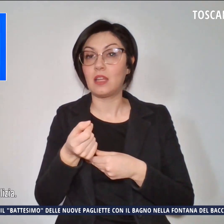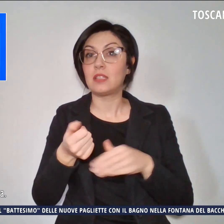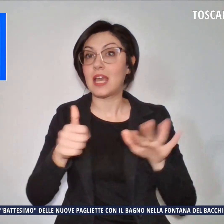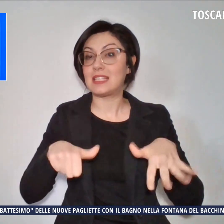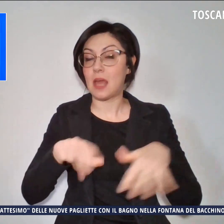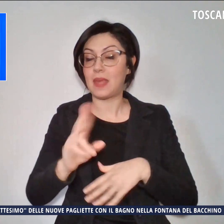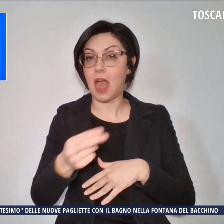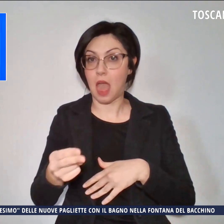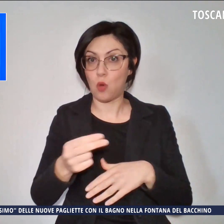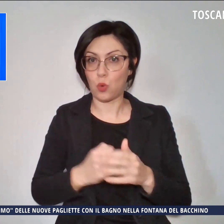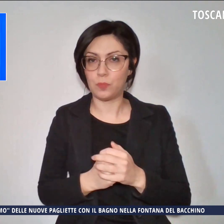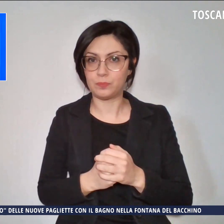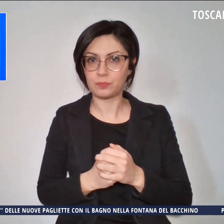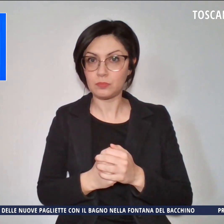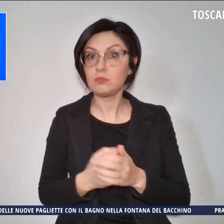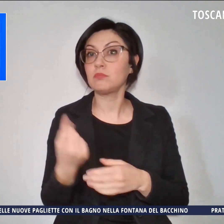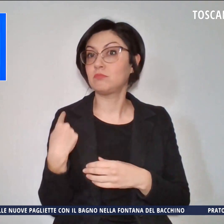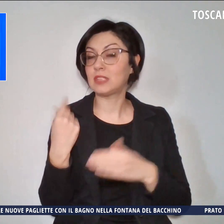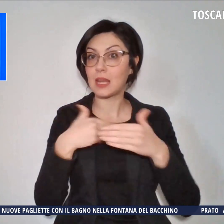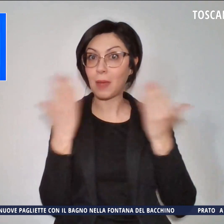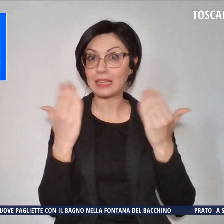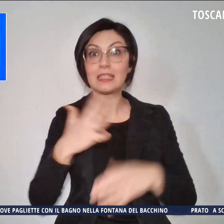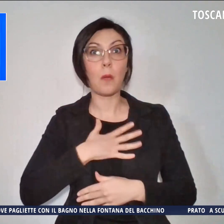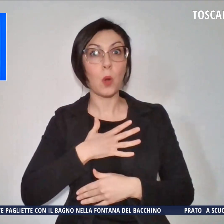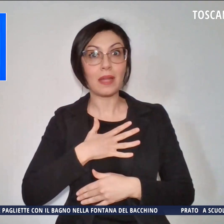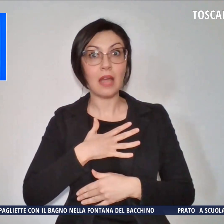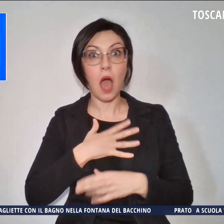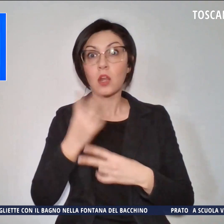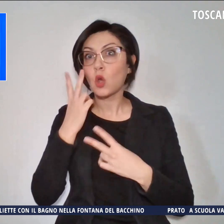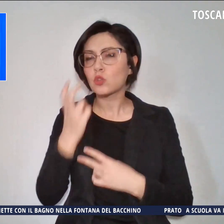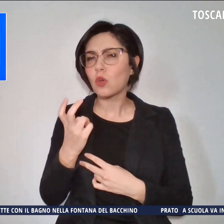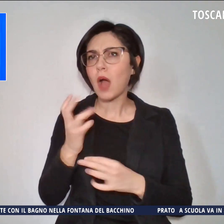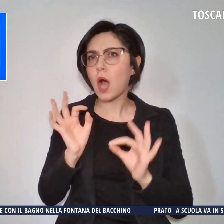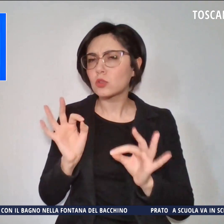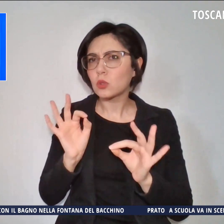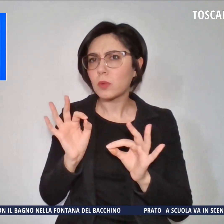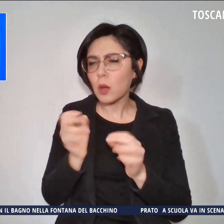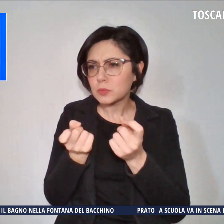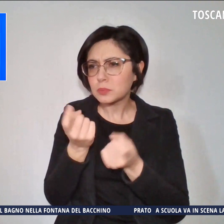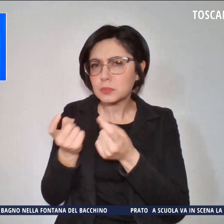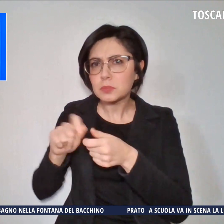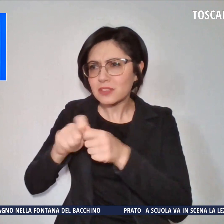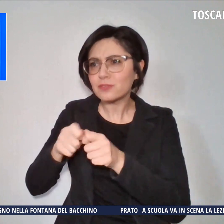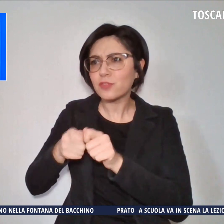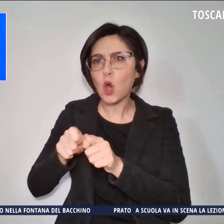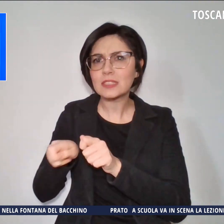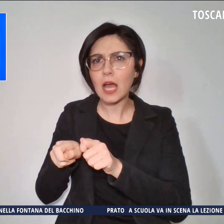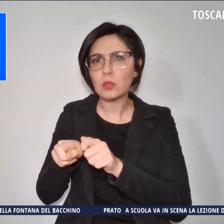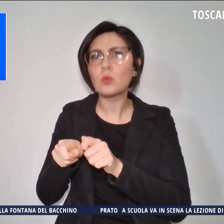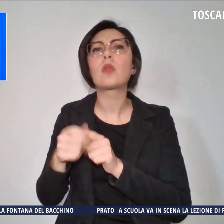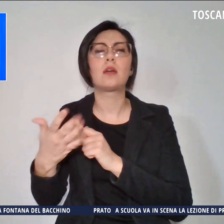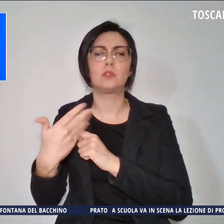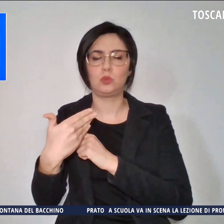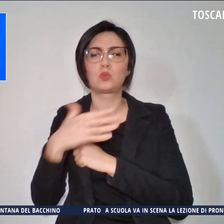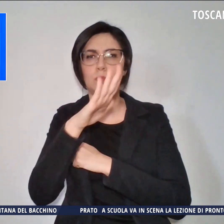euro. I proprietari hanno trovato anomali segni di forzatura e hanno subito chiamato